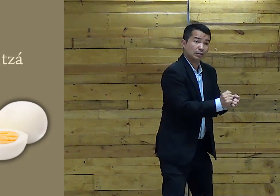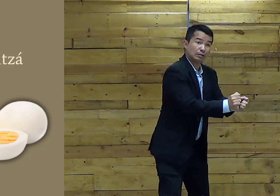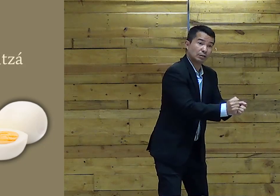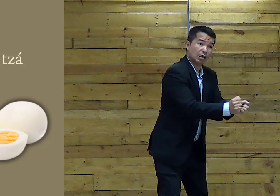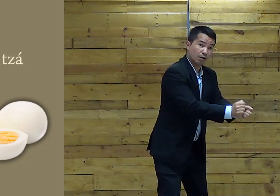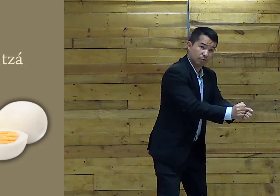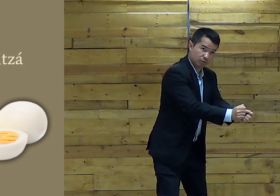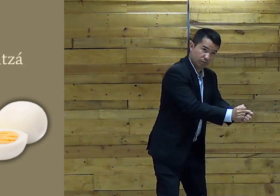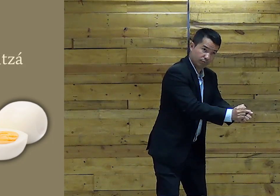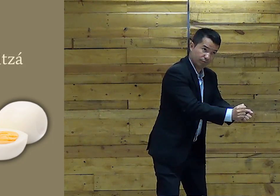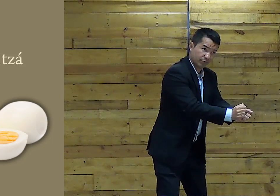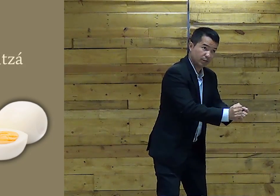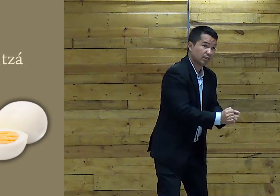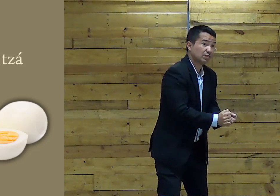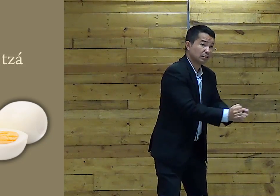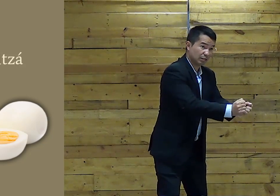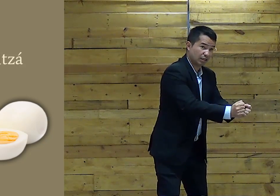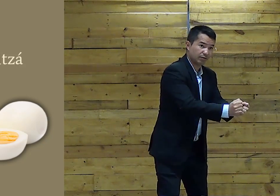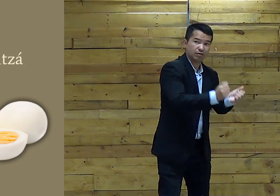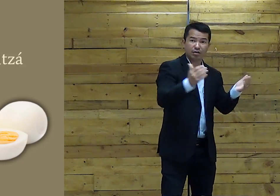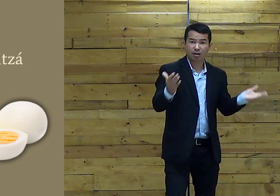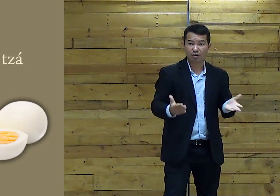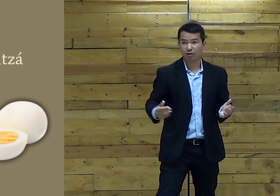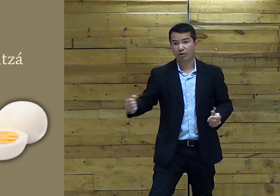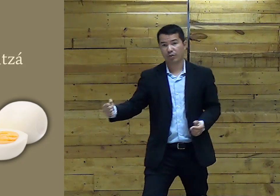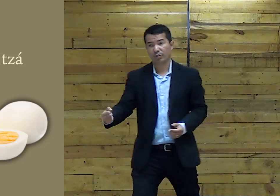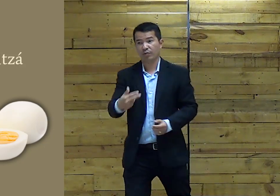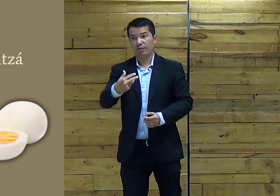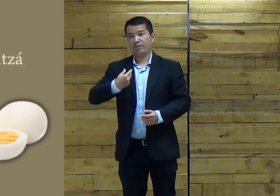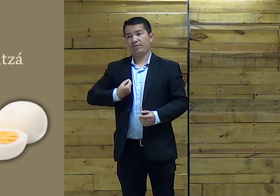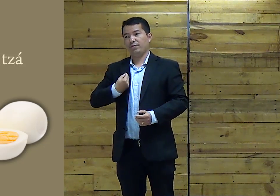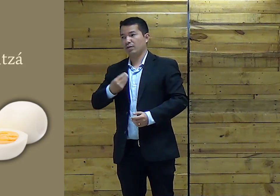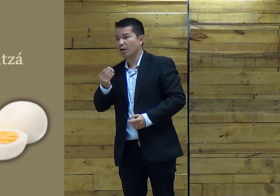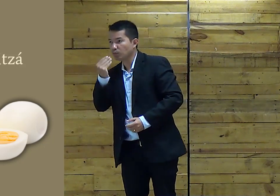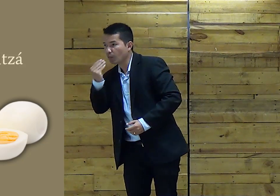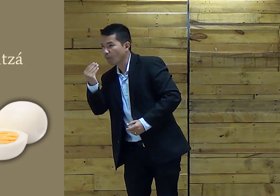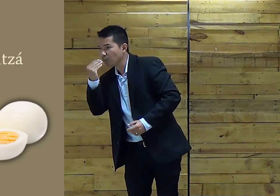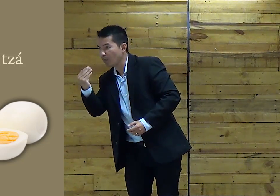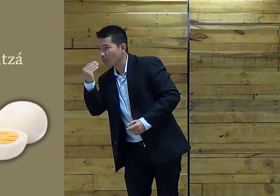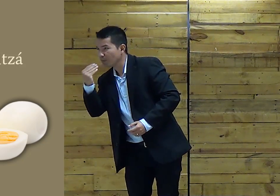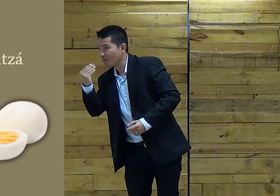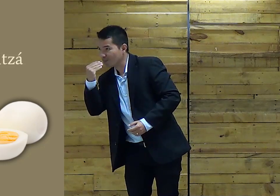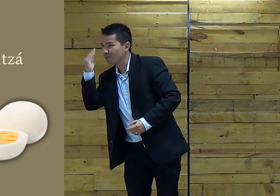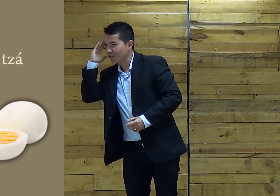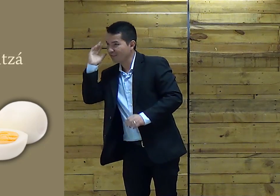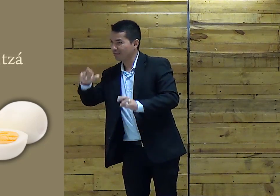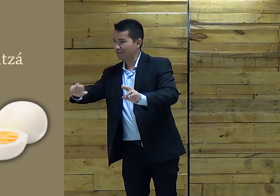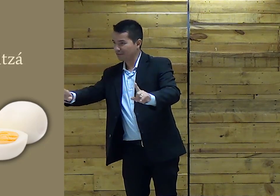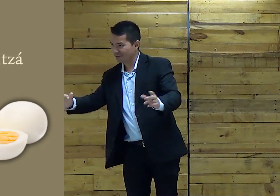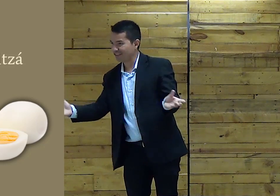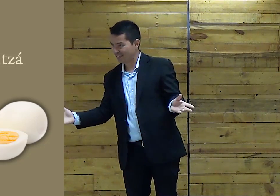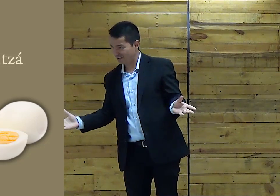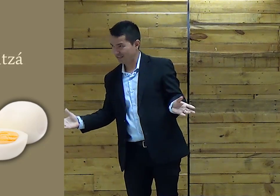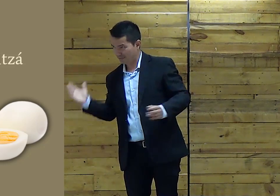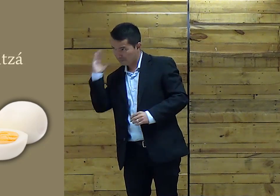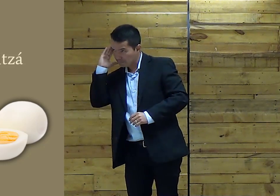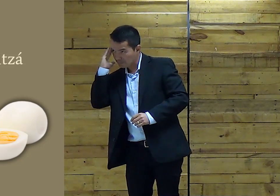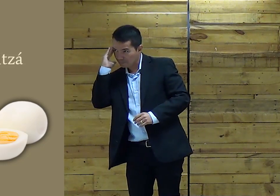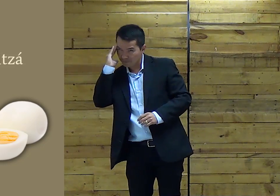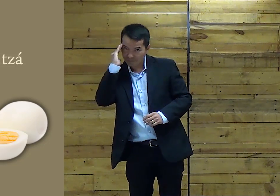Porque os escravos Antes Eles eram escravos E agora Eles conseguiram Uma nova vida Certo? É isso que